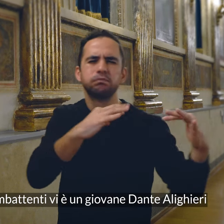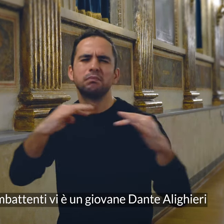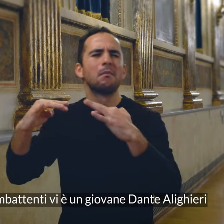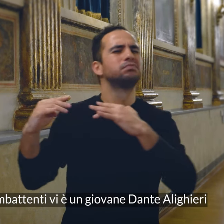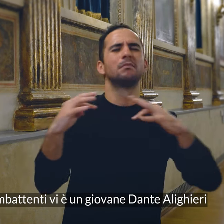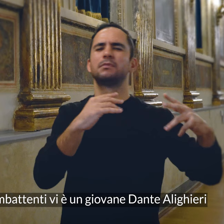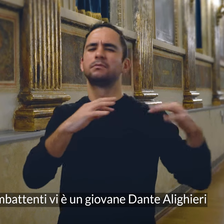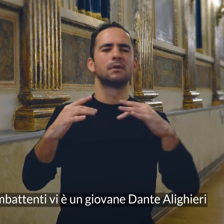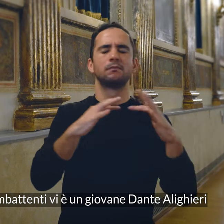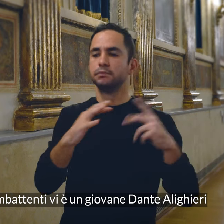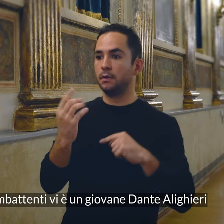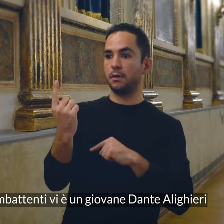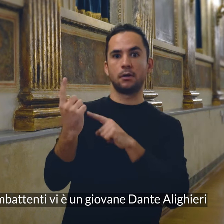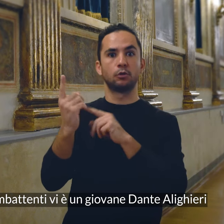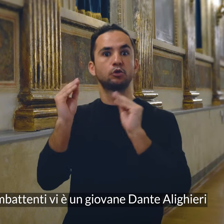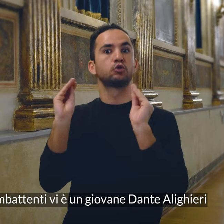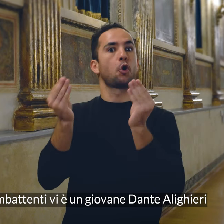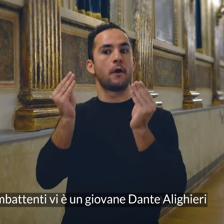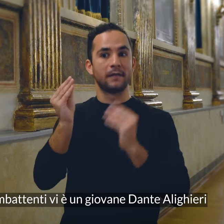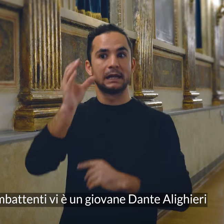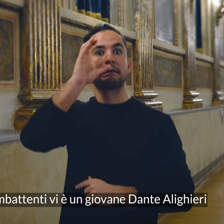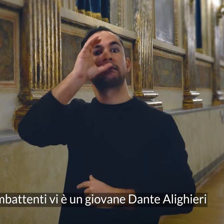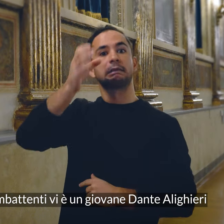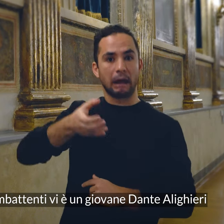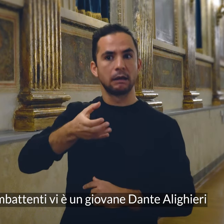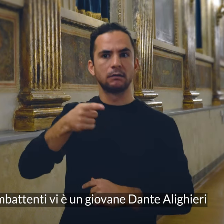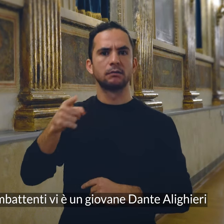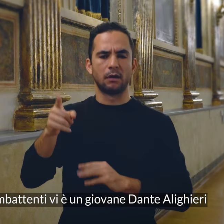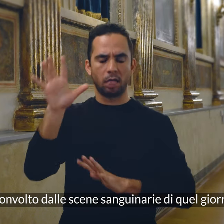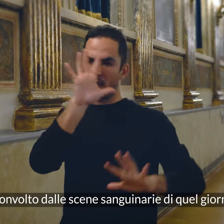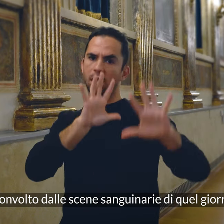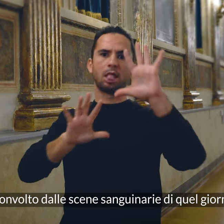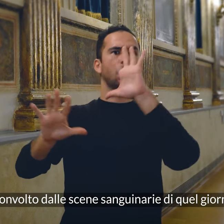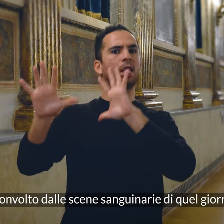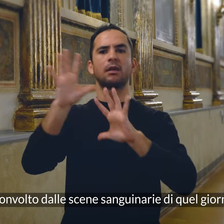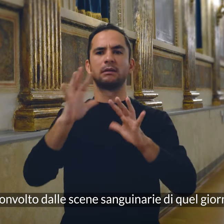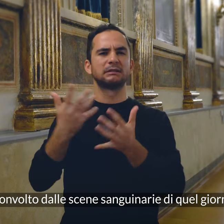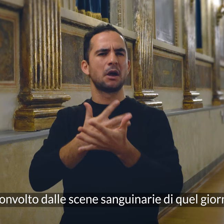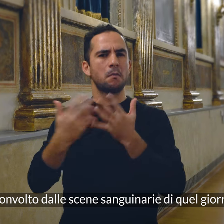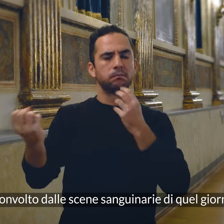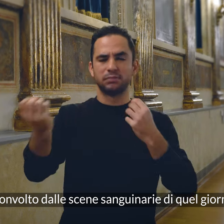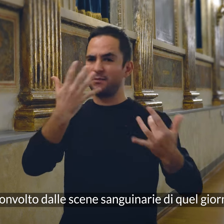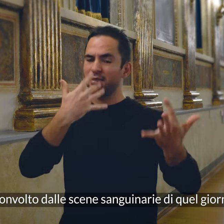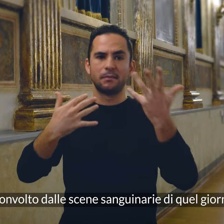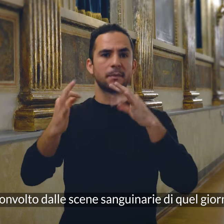Tra i combattenti vi è un giovane Dante Alighieri che rimane sconvolto dalle scene